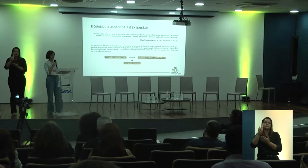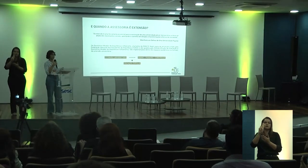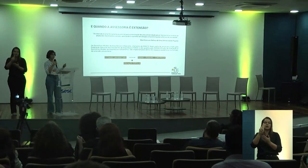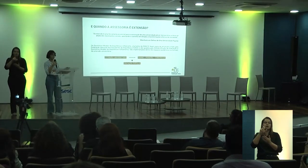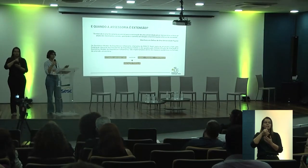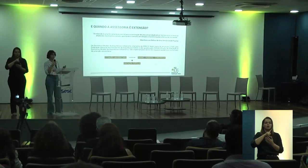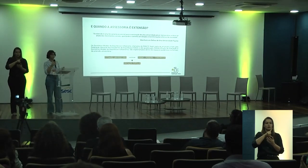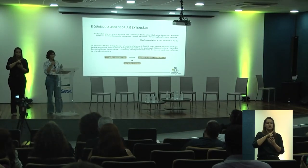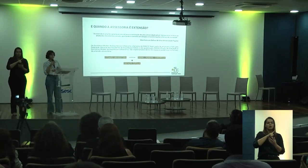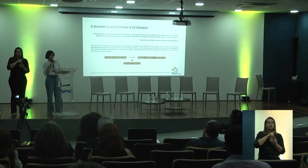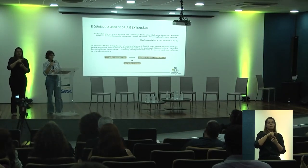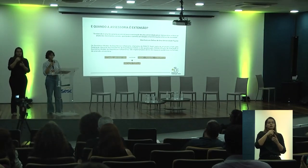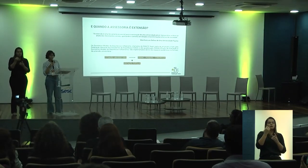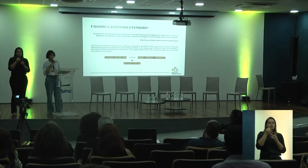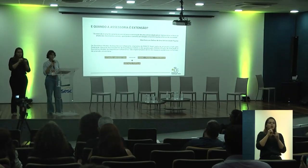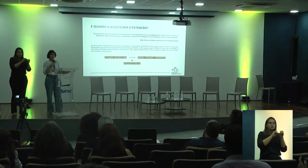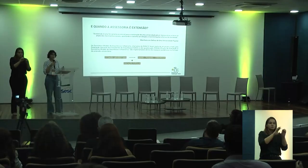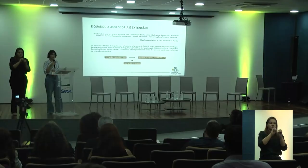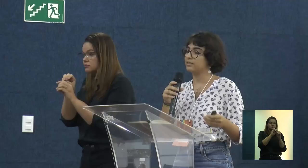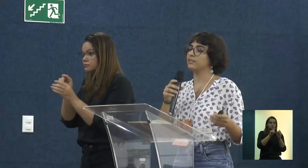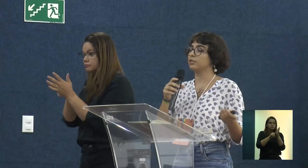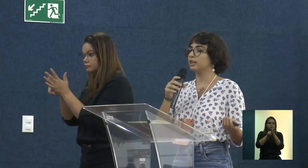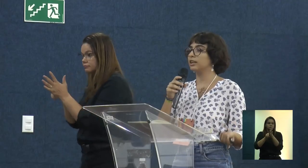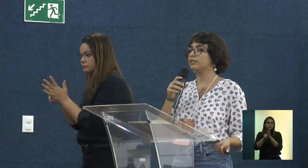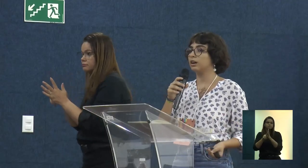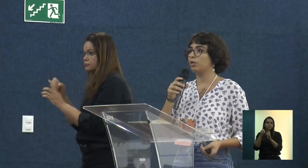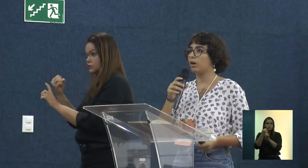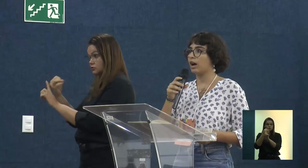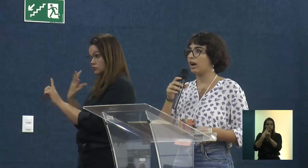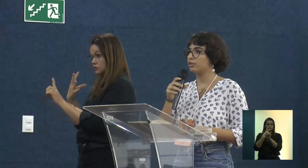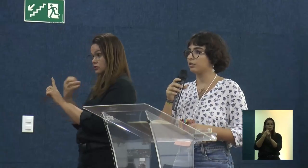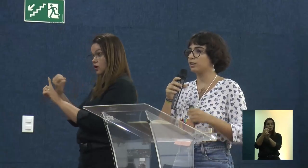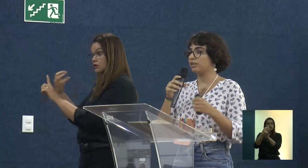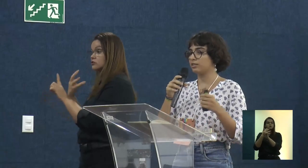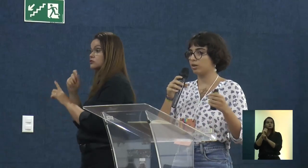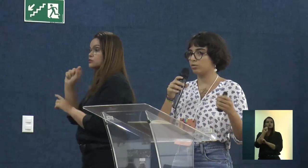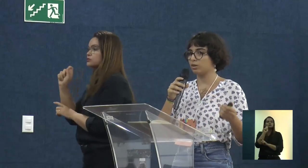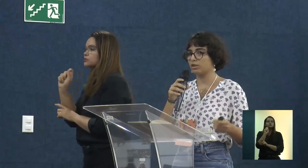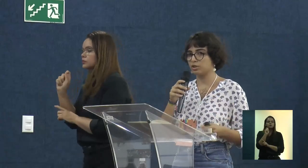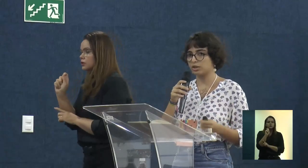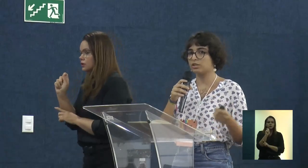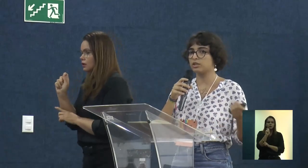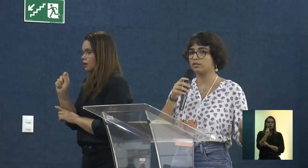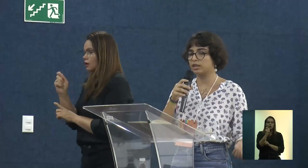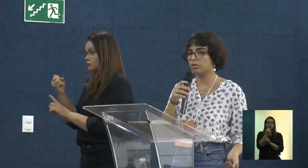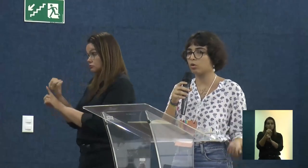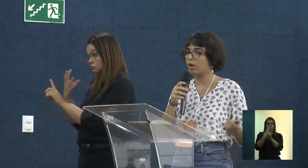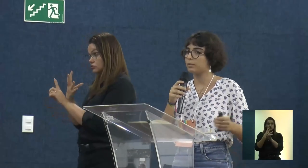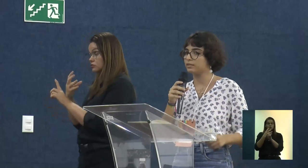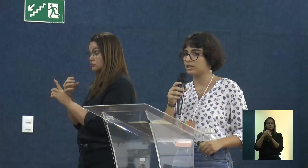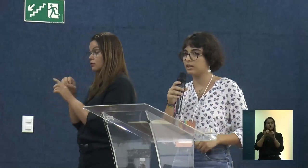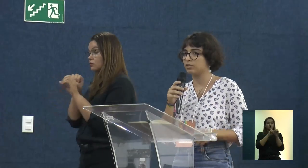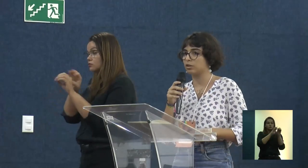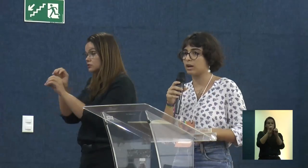desse tripé de ensino, pesquisa e extensão, a extensão seria, então, a associação do que a gente tem de ensino com a pesquisa, só que